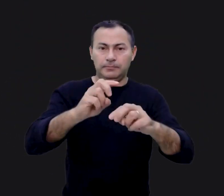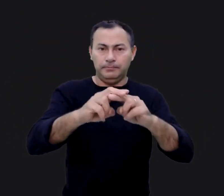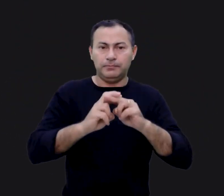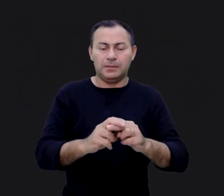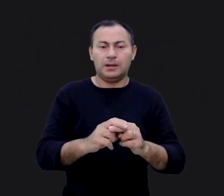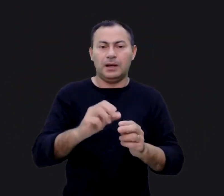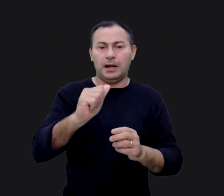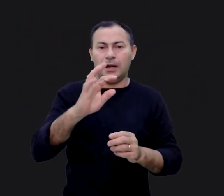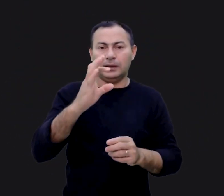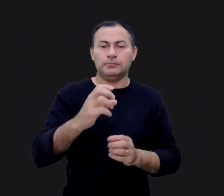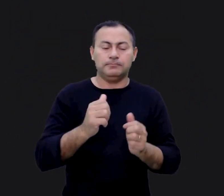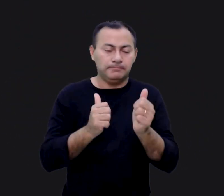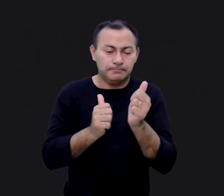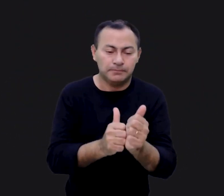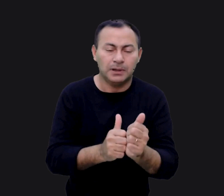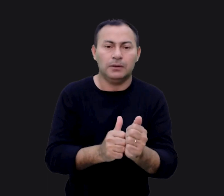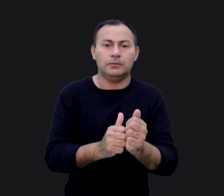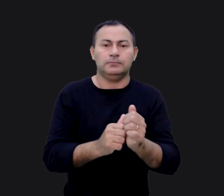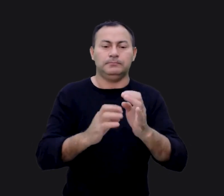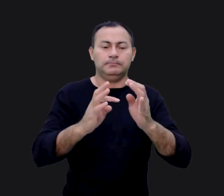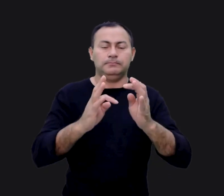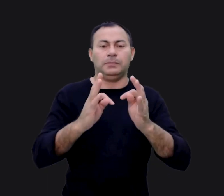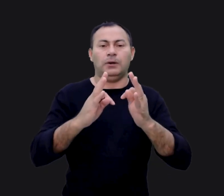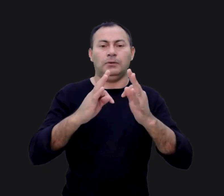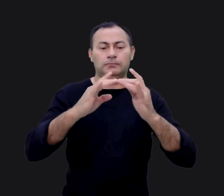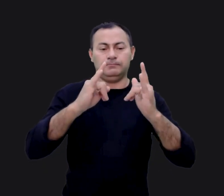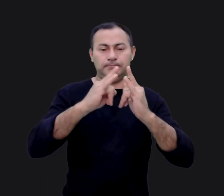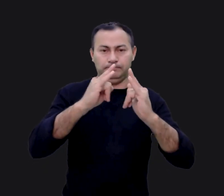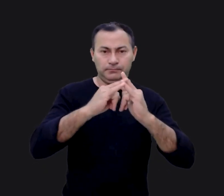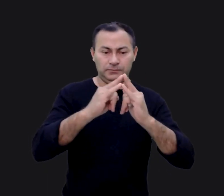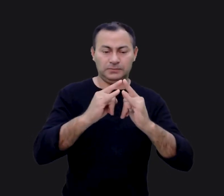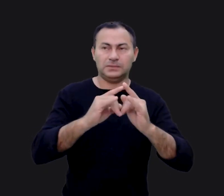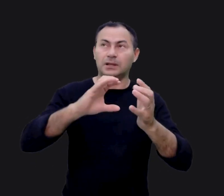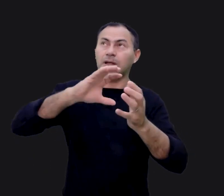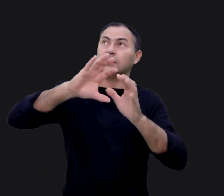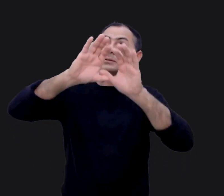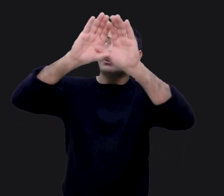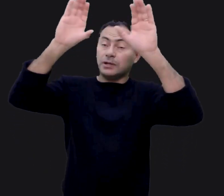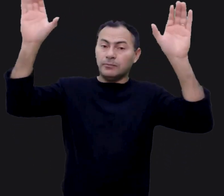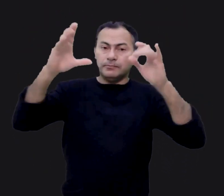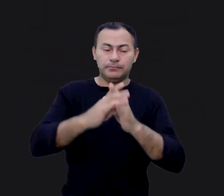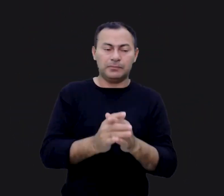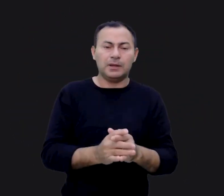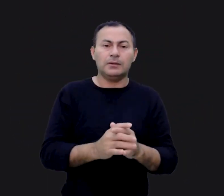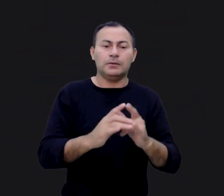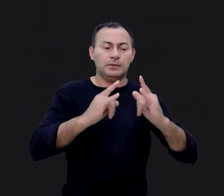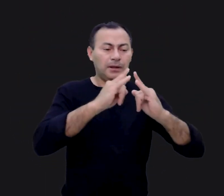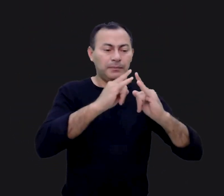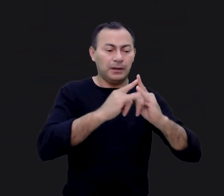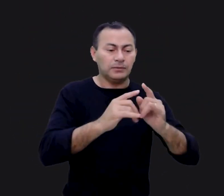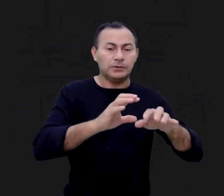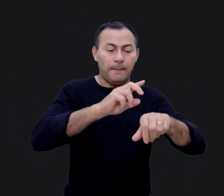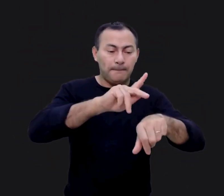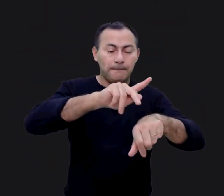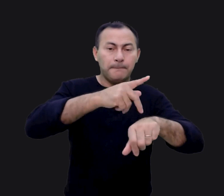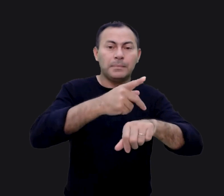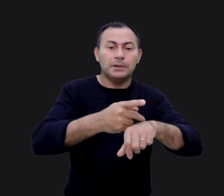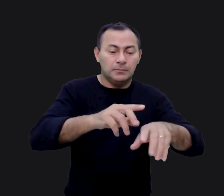fez, através desse ato, a nossa aproximação ao tabernáculo celestial. No altar de bronze, no tabernáculo celestial, ele ofereceu a sua